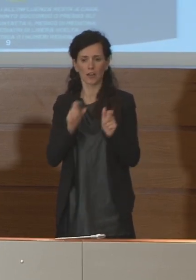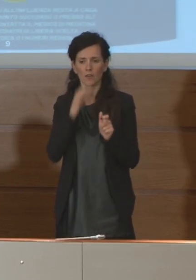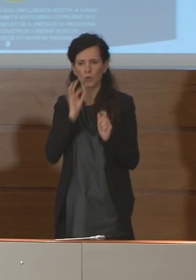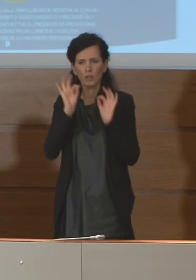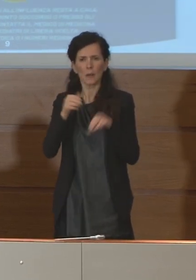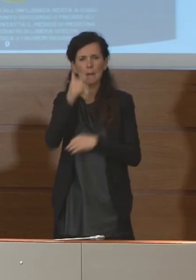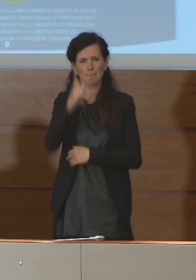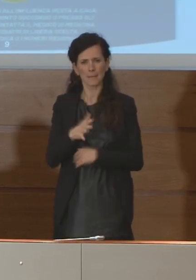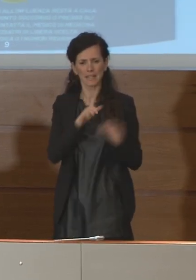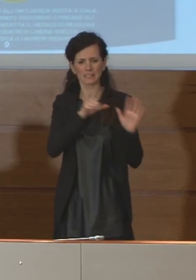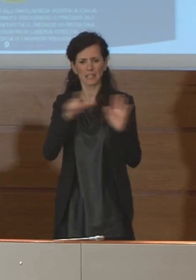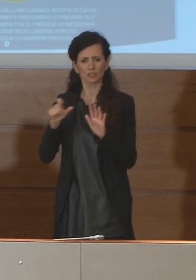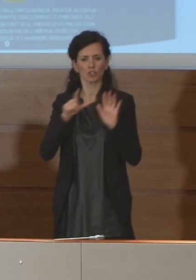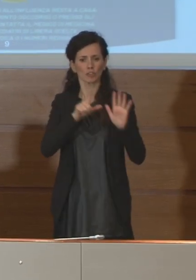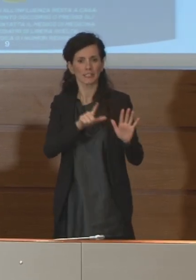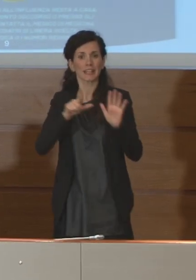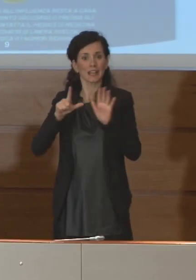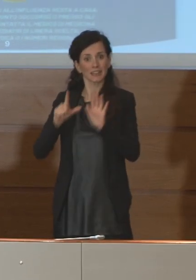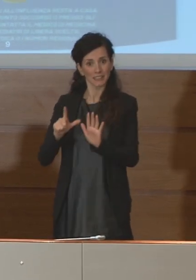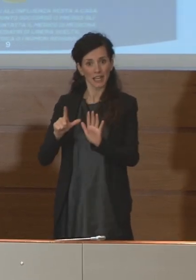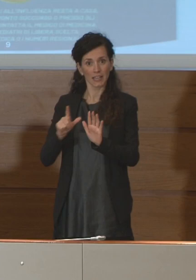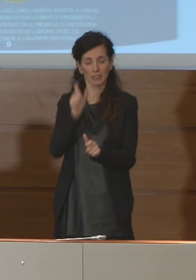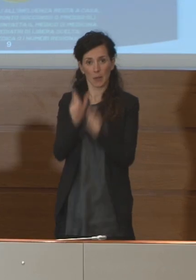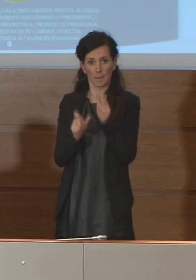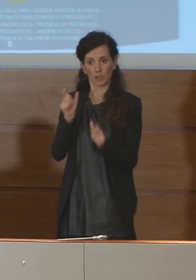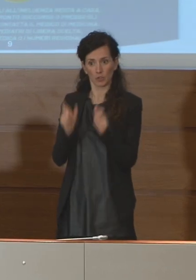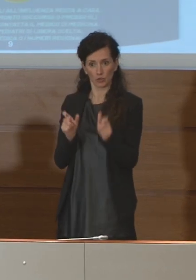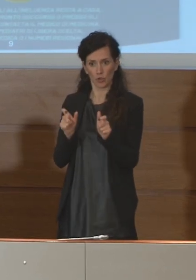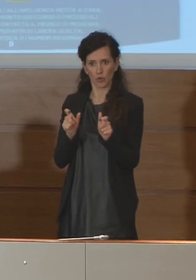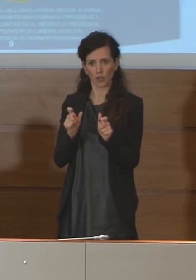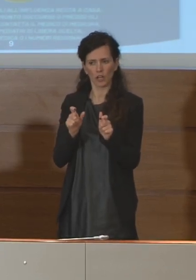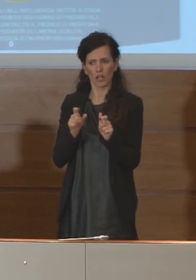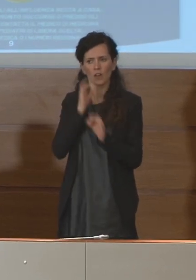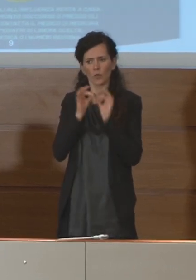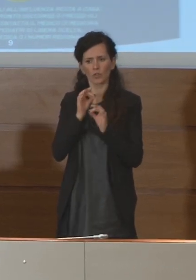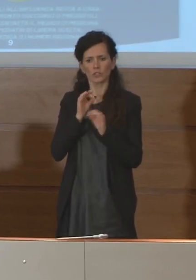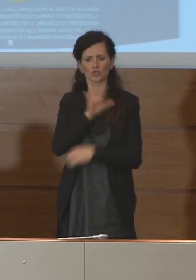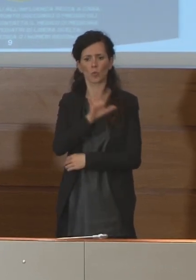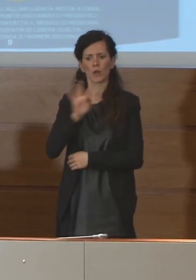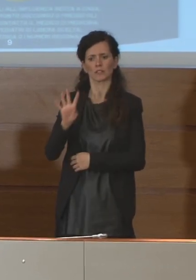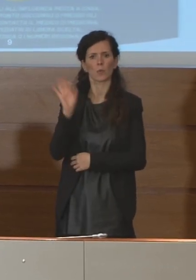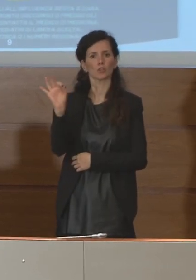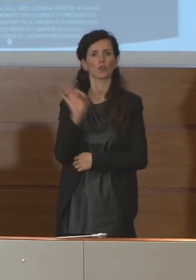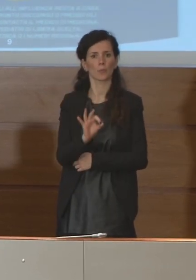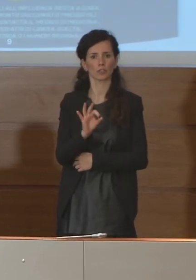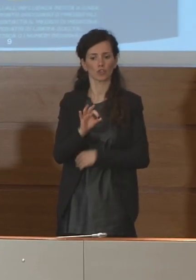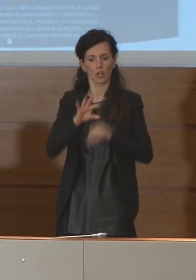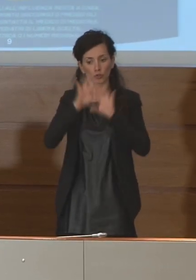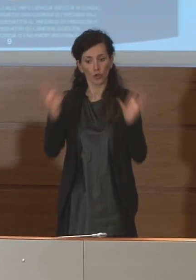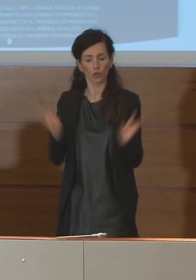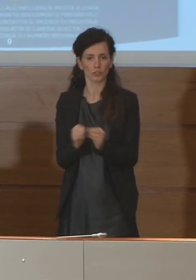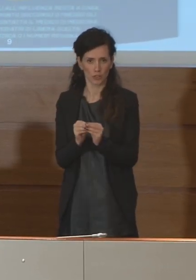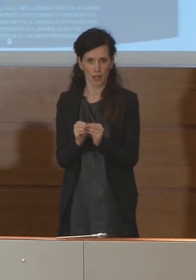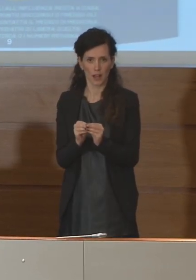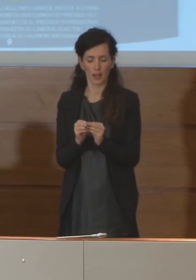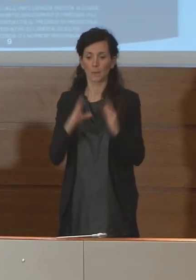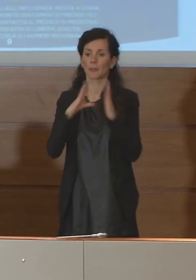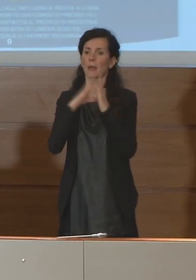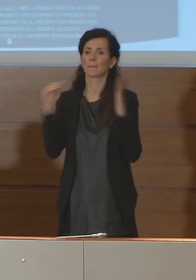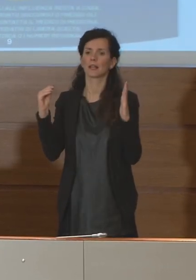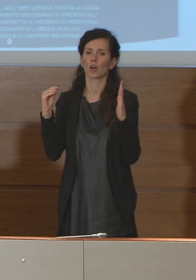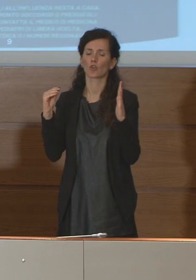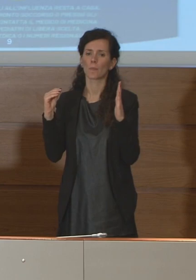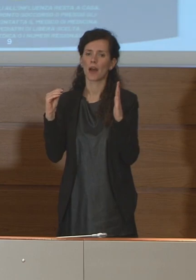.777 persone pari al 54 per cento del totale. In Emilia